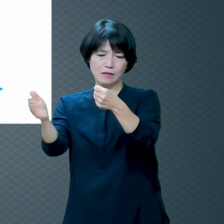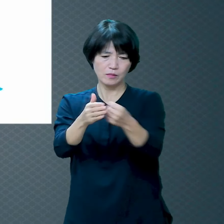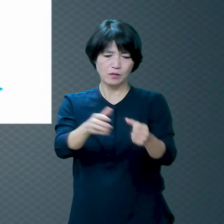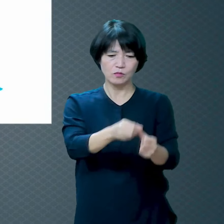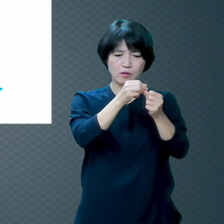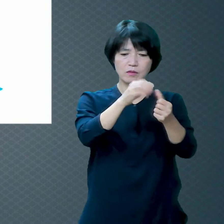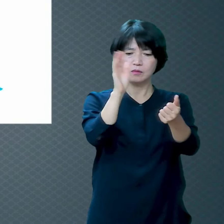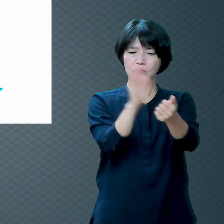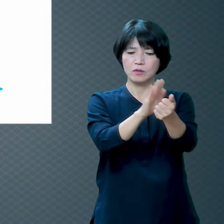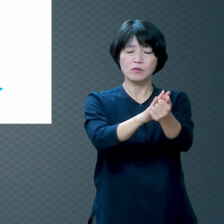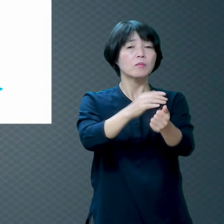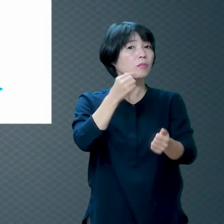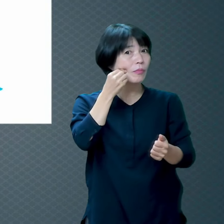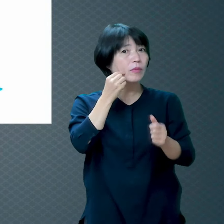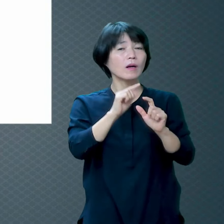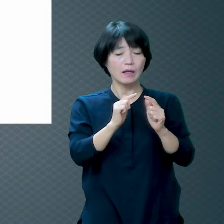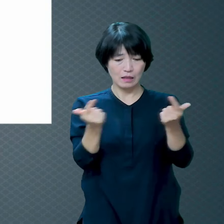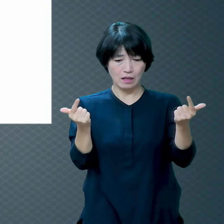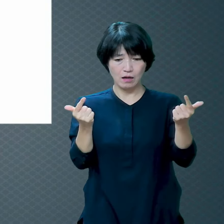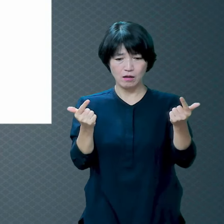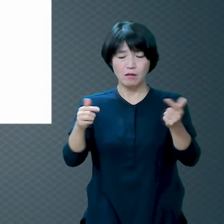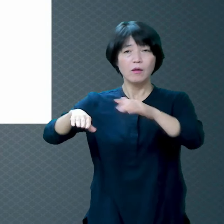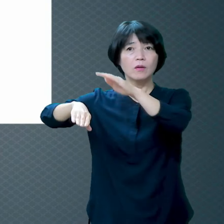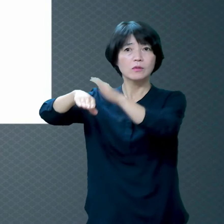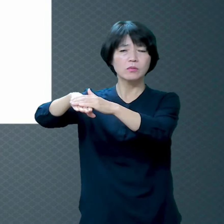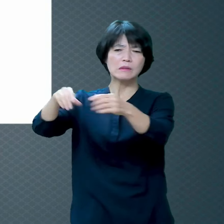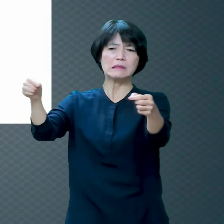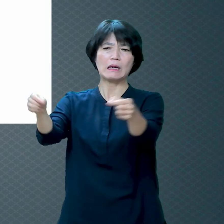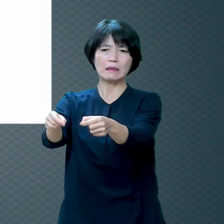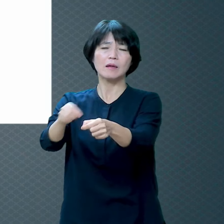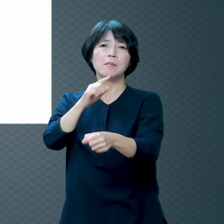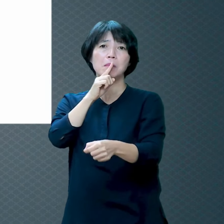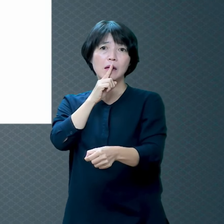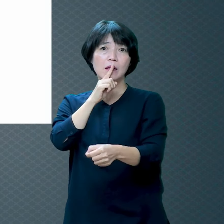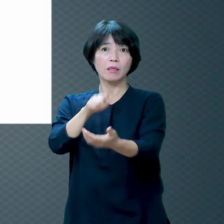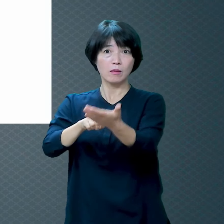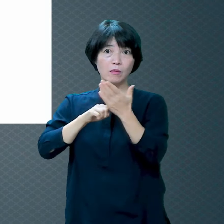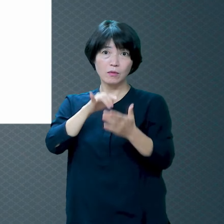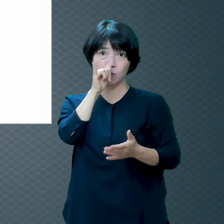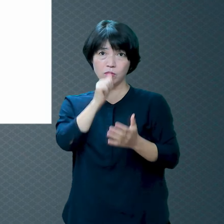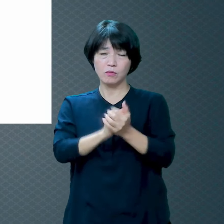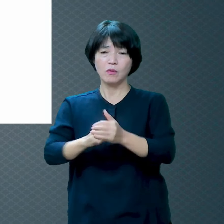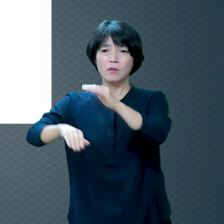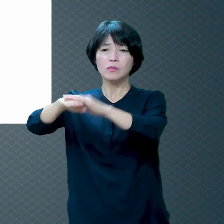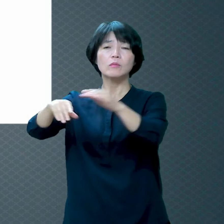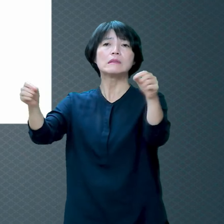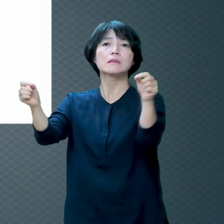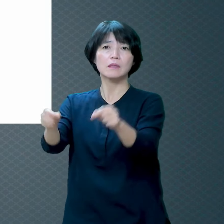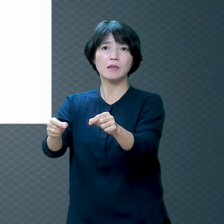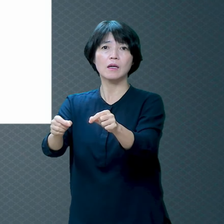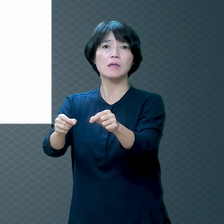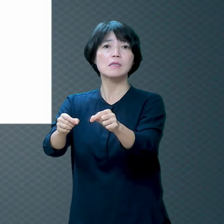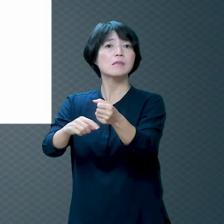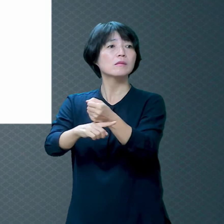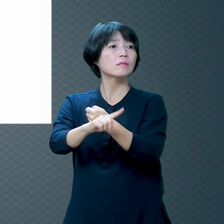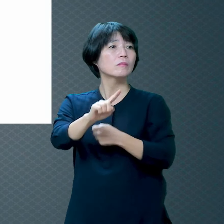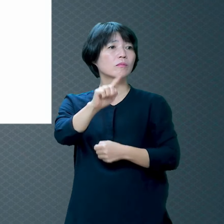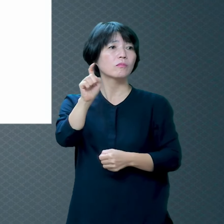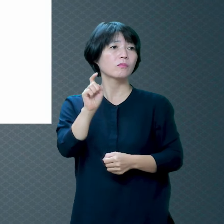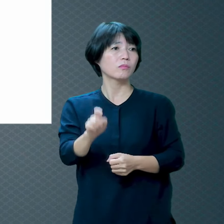못하심도 아니오 여기 손이 짧다 그랬는데 손이 짧다라고 하는 것은